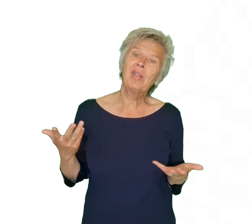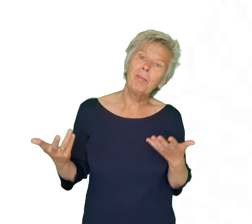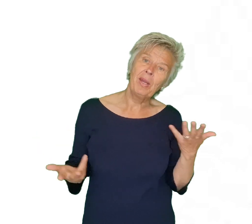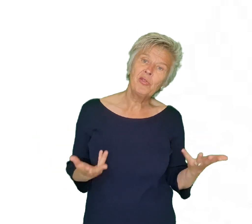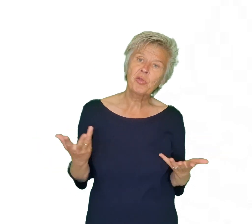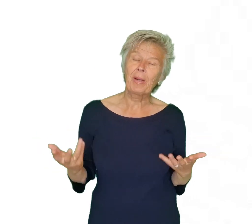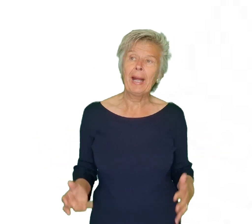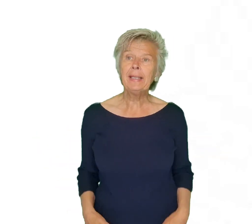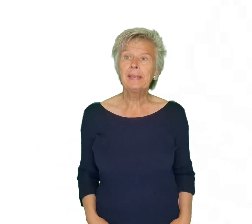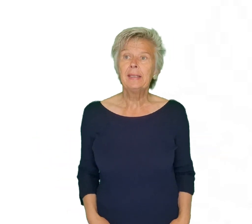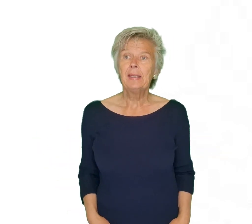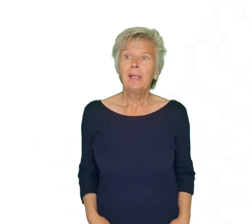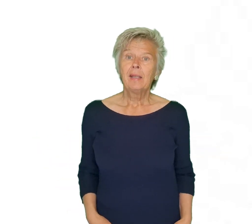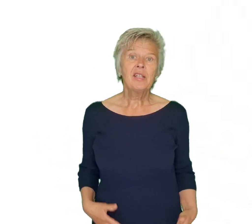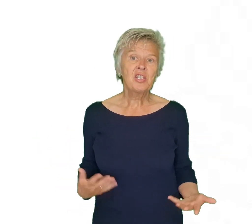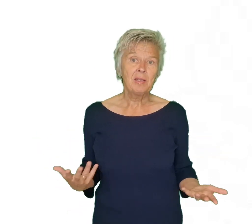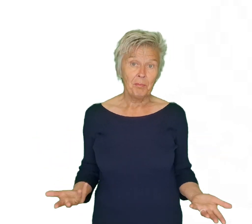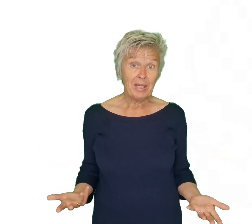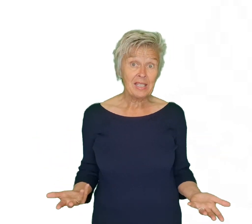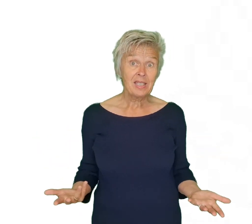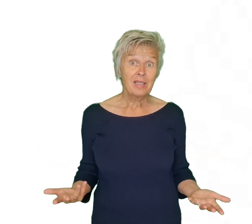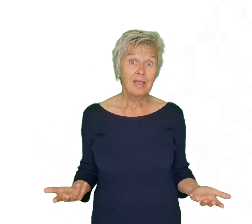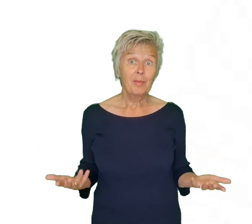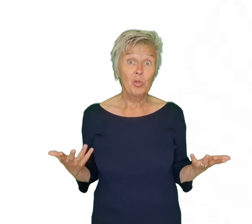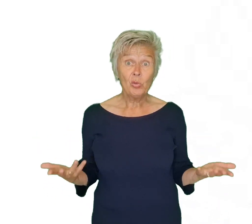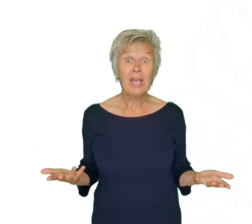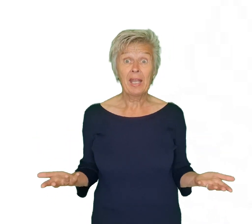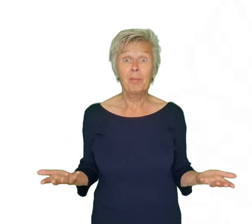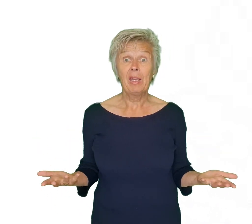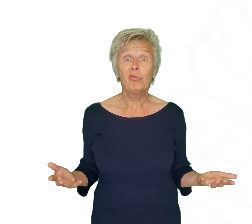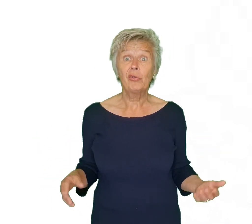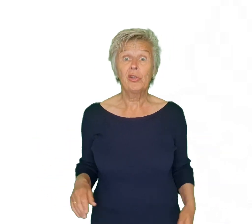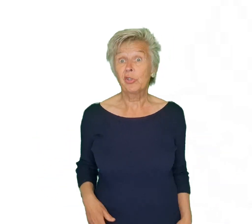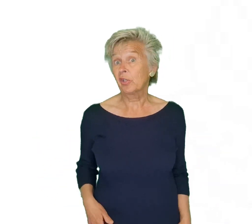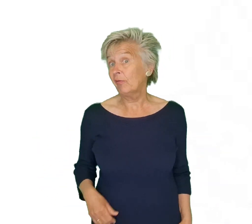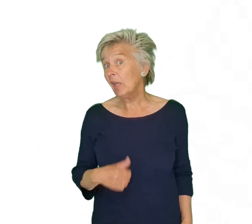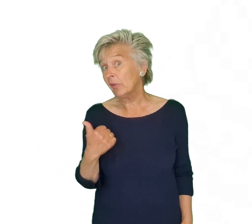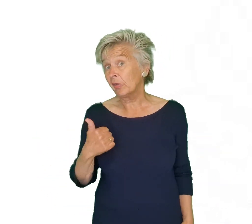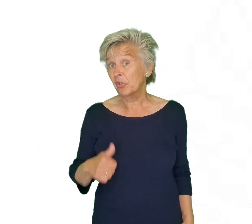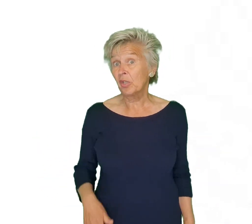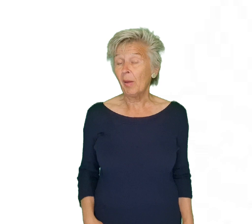die beeldspraak Dat is niet mis Daar bedoel je eigenlijk mee van Dat is geweldig, dat is knap